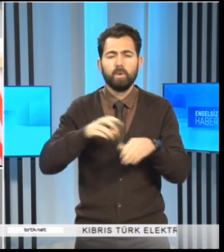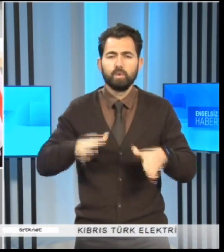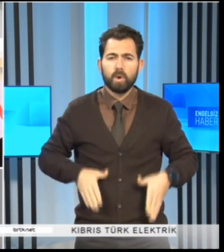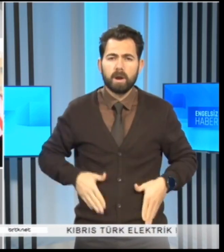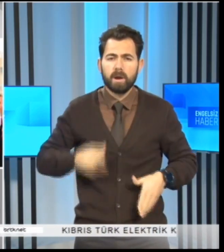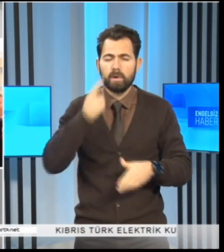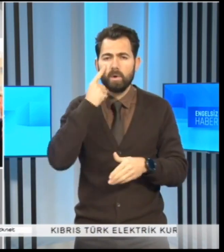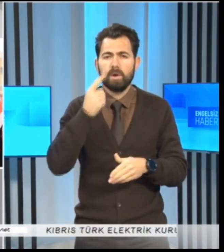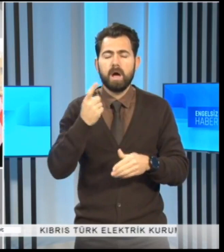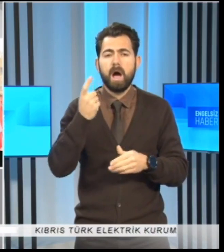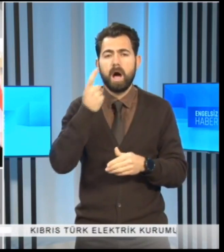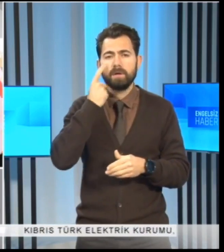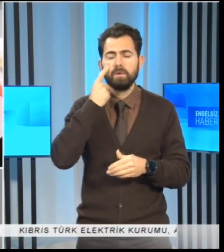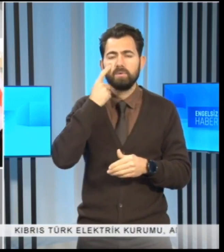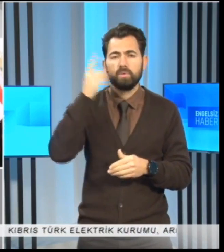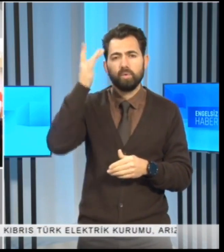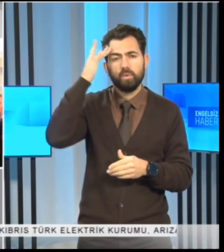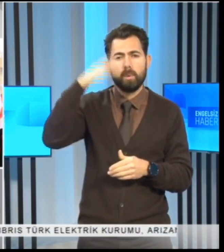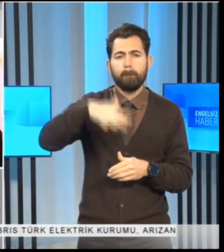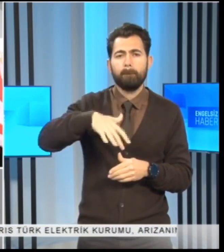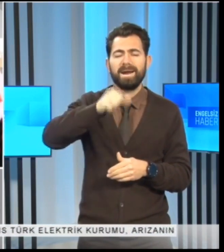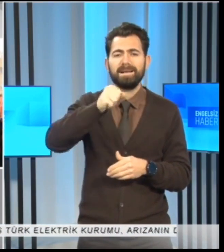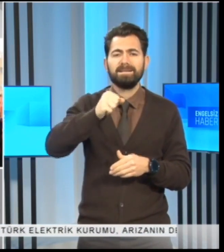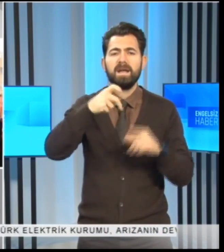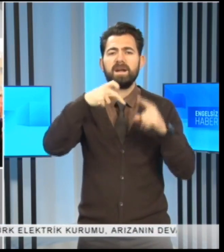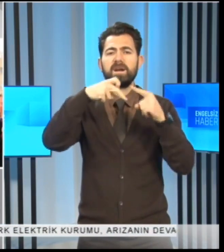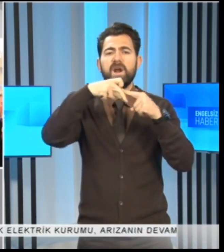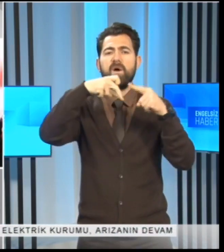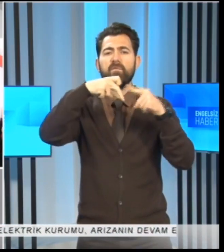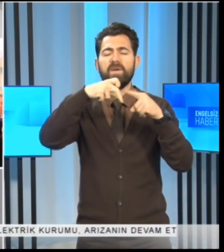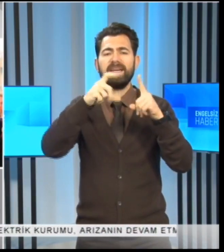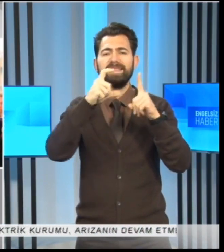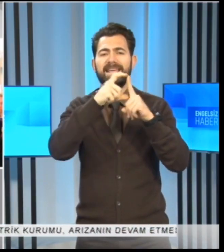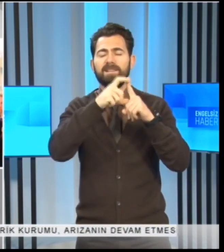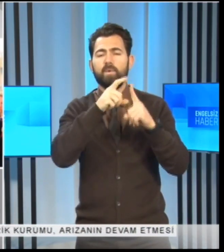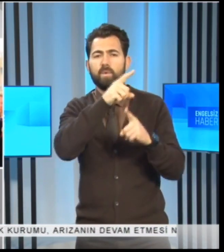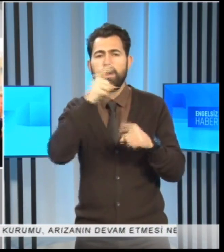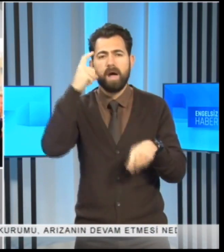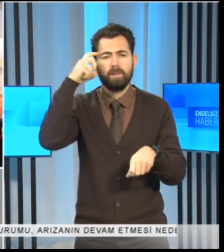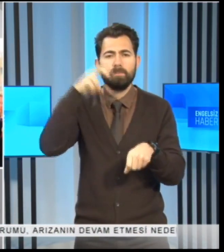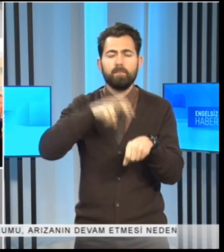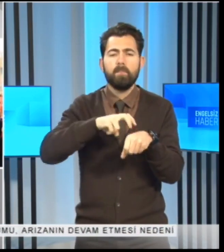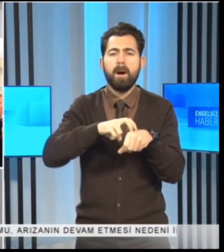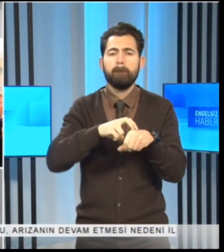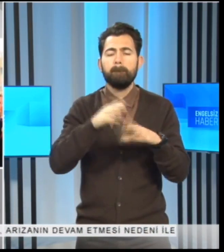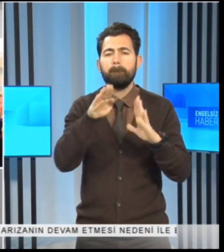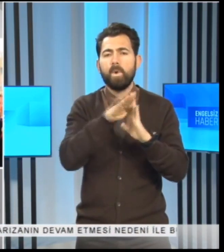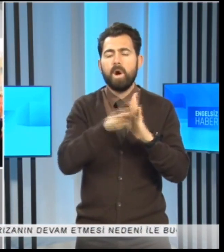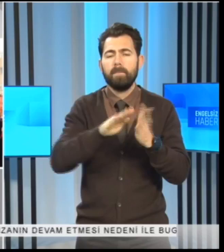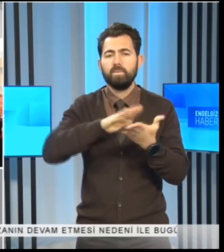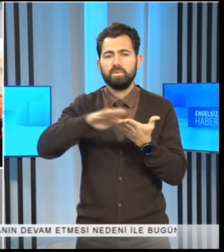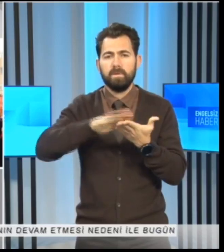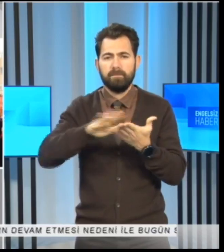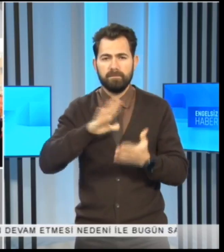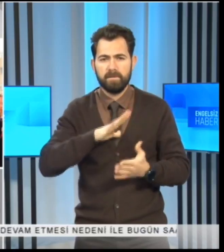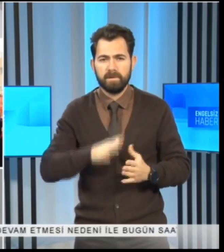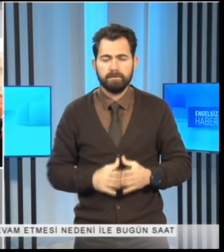kapsamında Atatürk Kültür Merkezi'nde Rauf Raif Denktaş'ı anma programı düzenlendi.